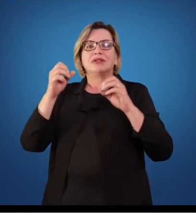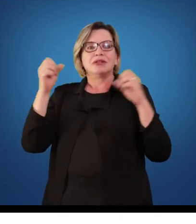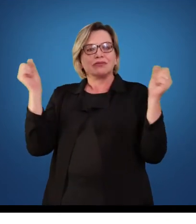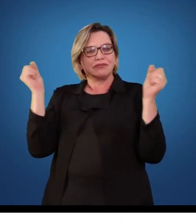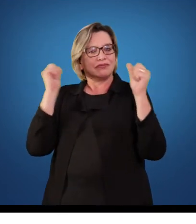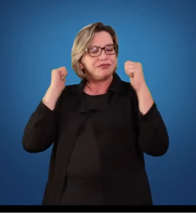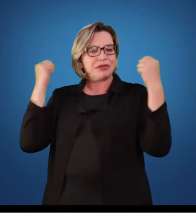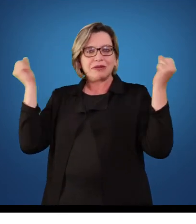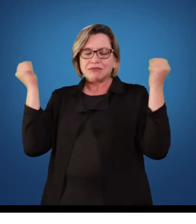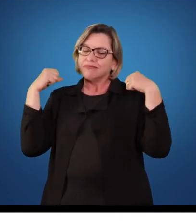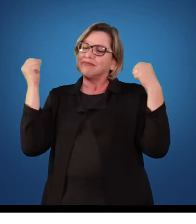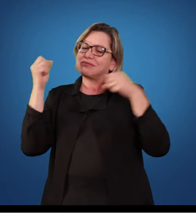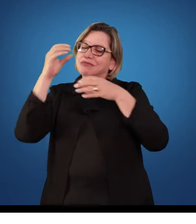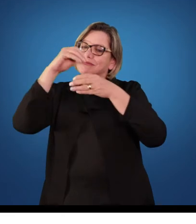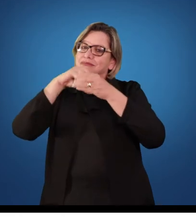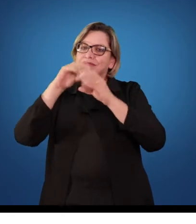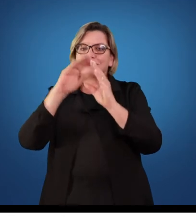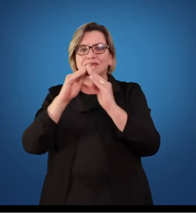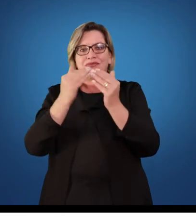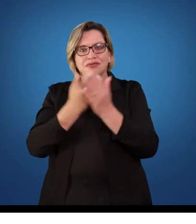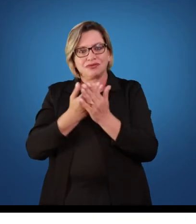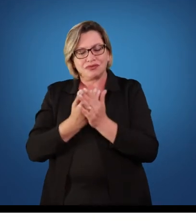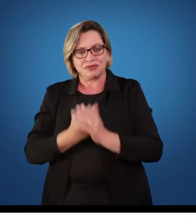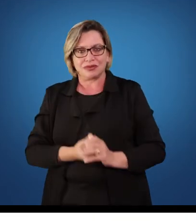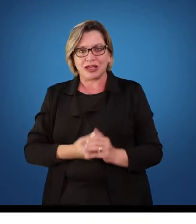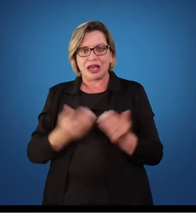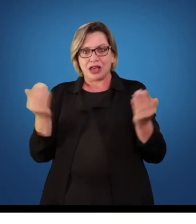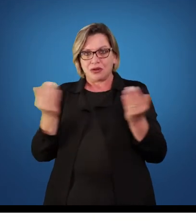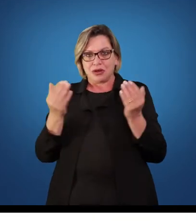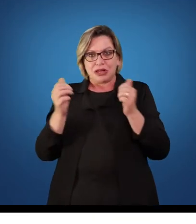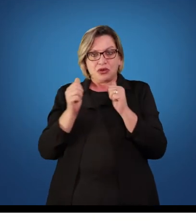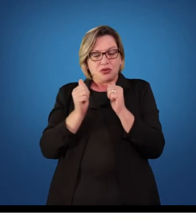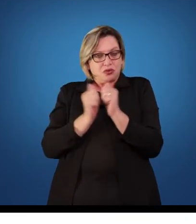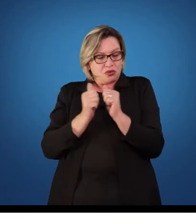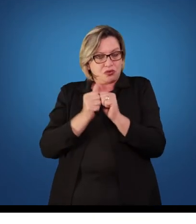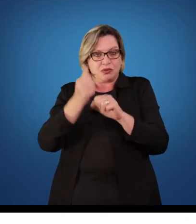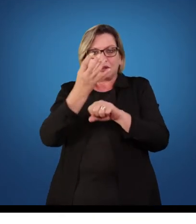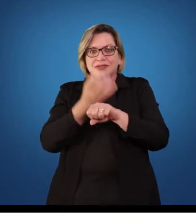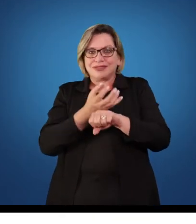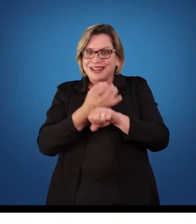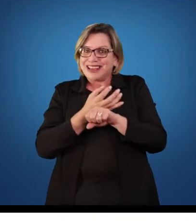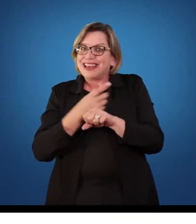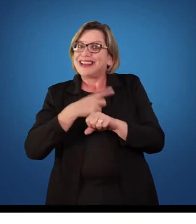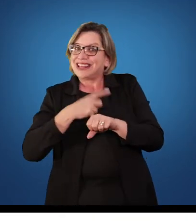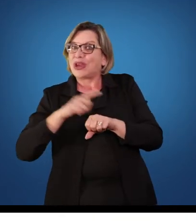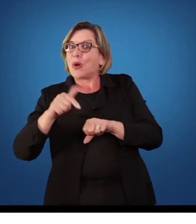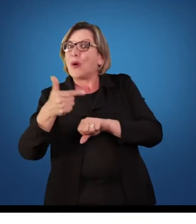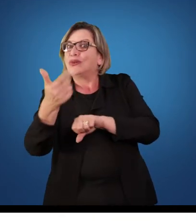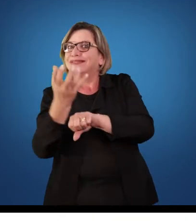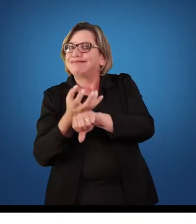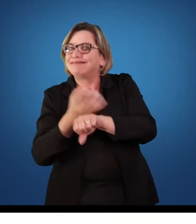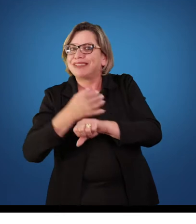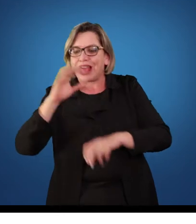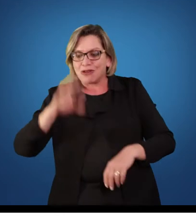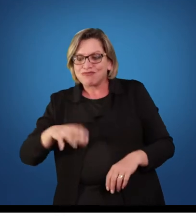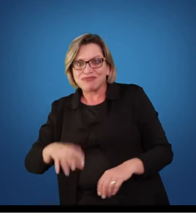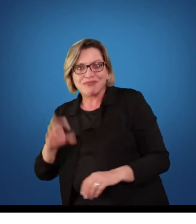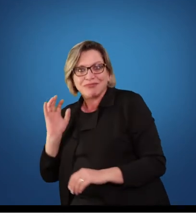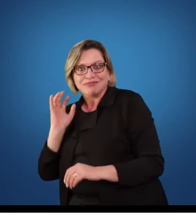disciplina, nós estamos tendo a disciplina de Andebol, com o professor Alderinic. O professor Alderinic apresenta